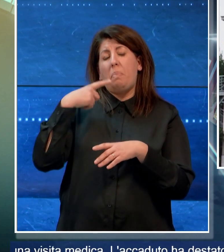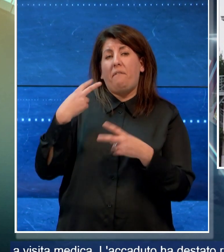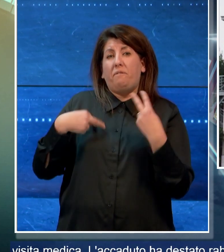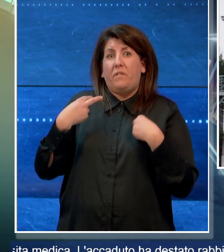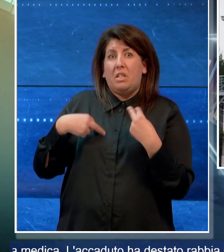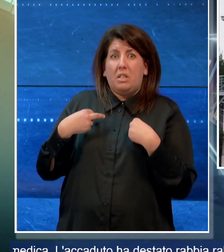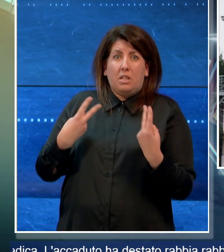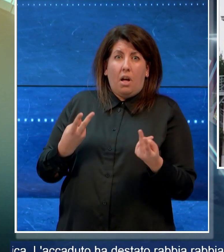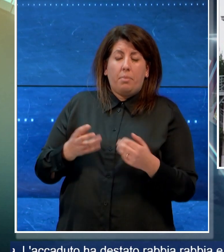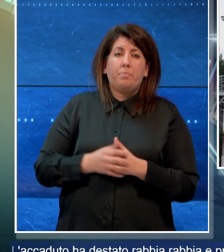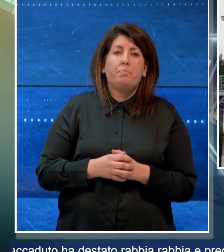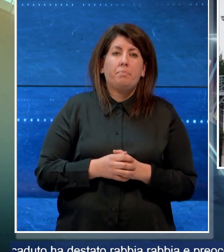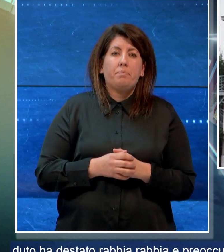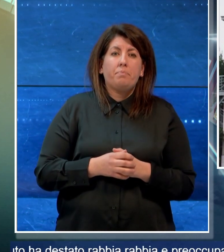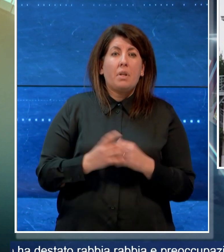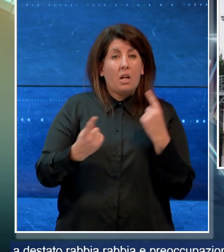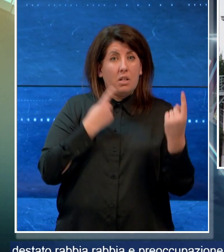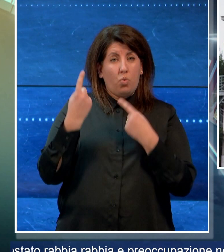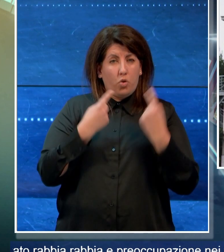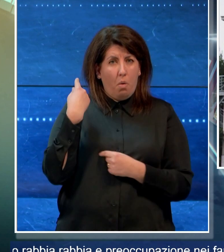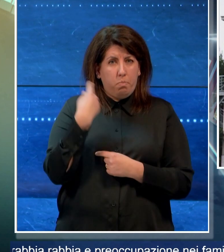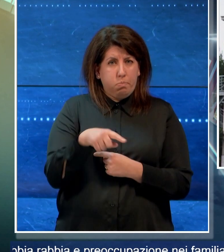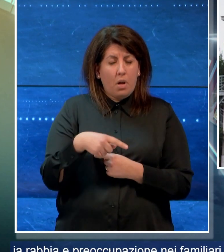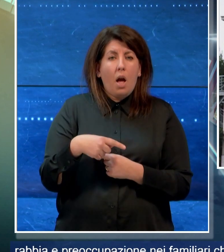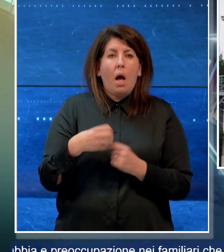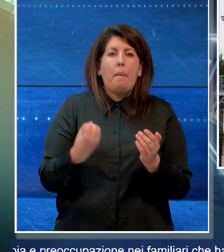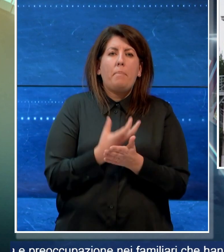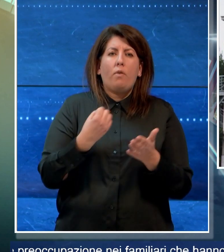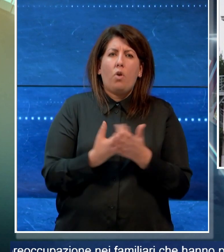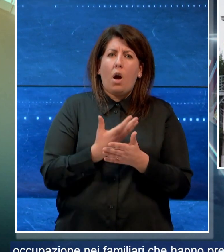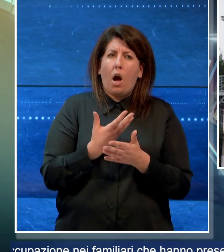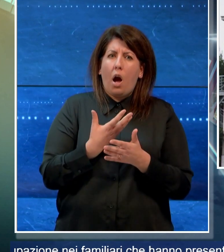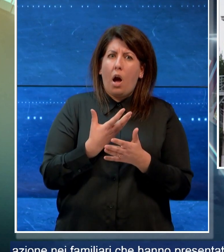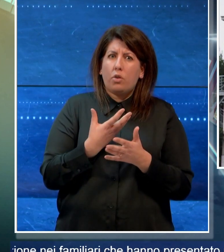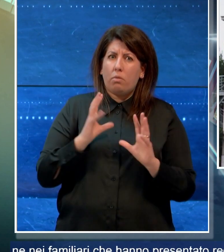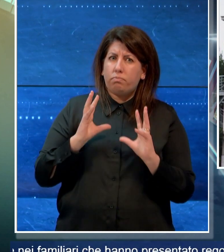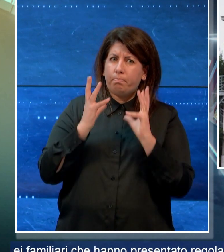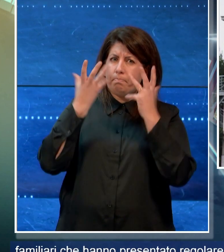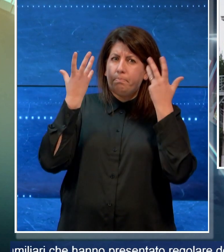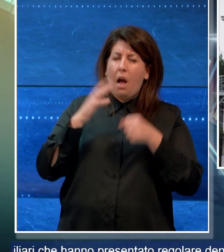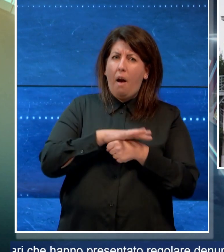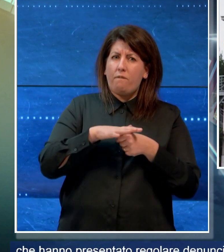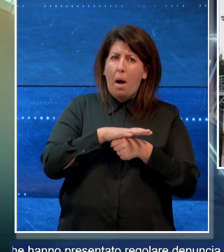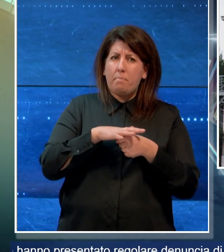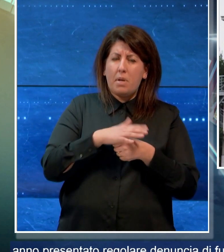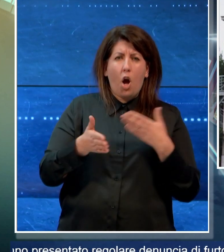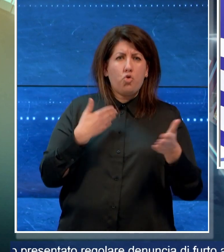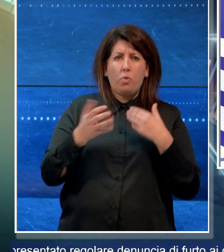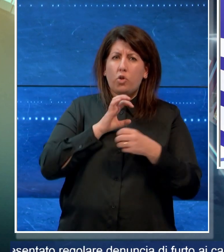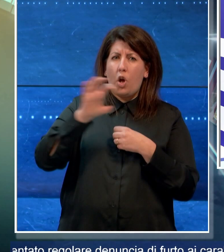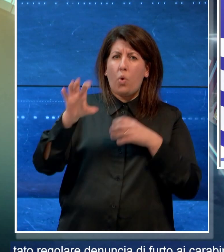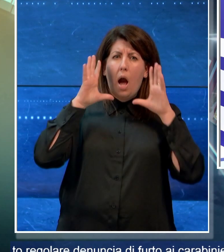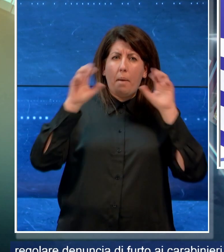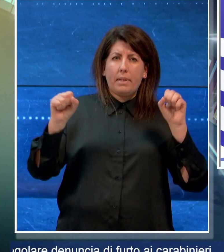rabbia e preoccupazione nei familiari che hanno presentato denuncia di furto ai carabinieri.